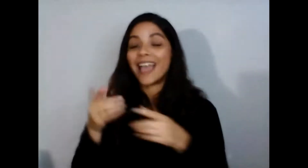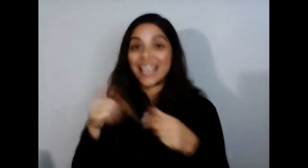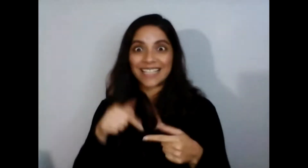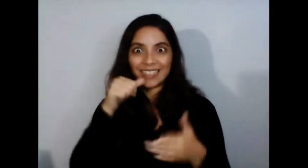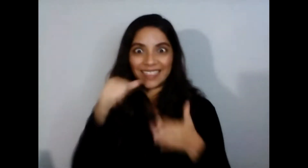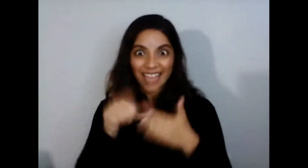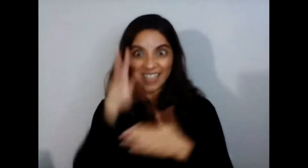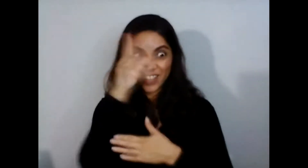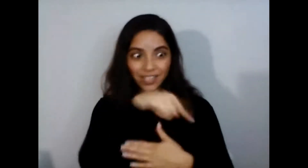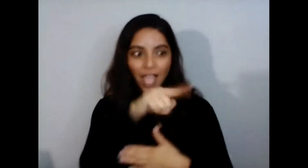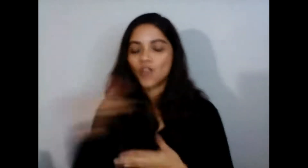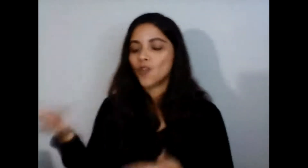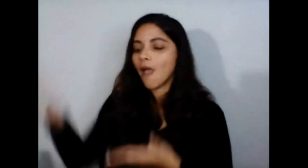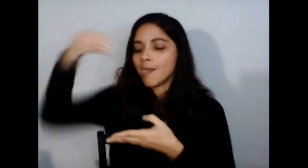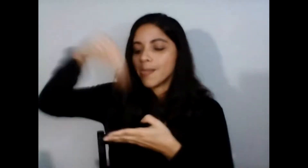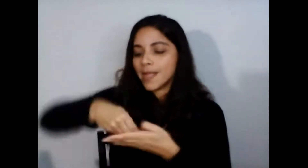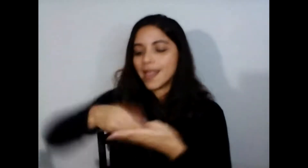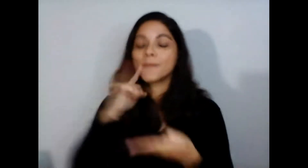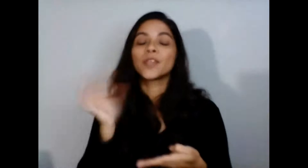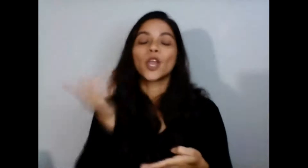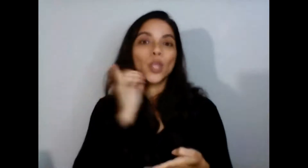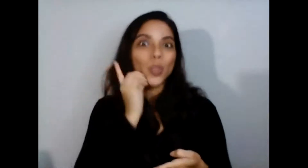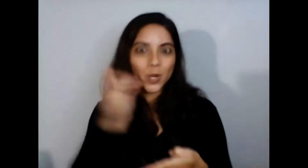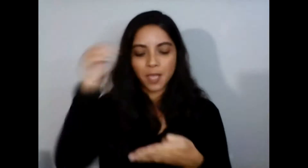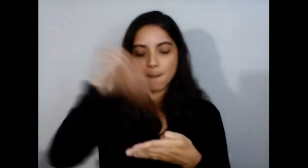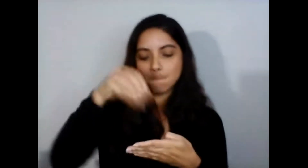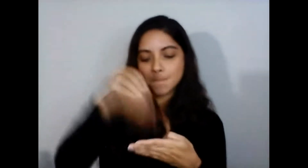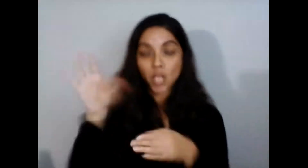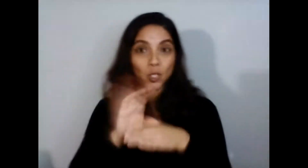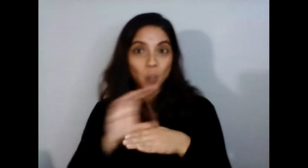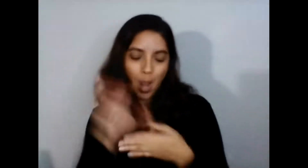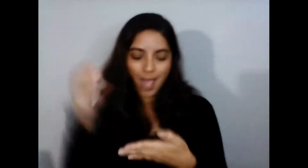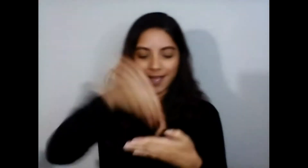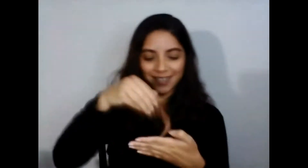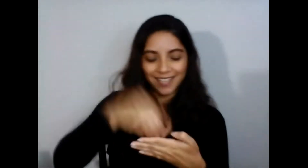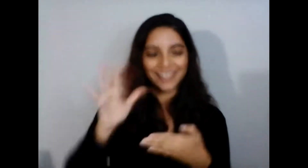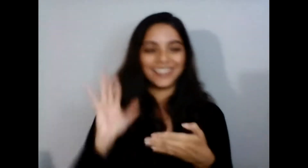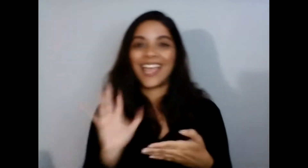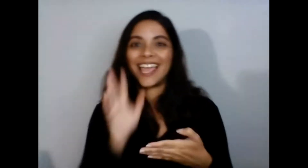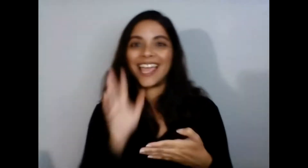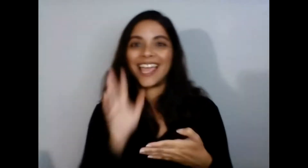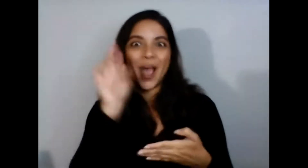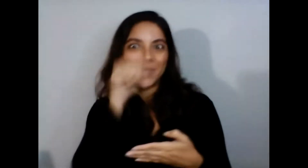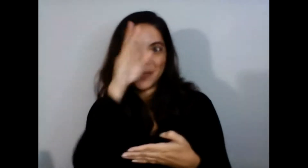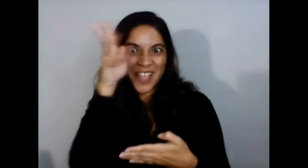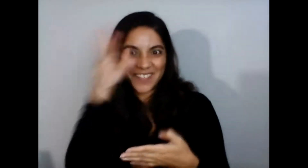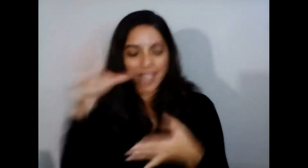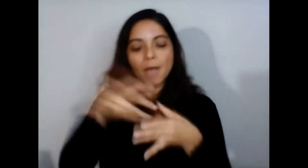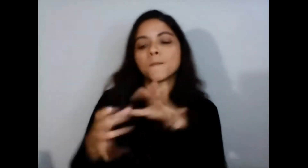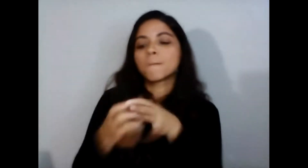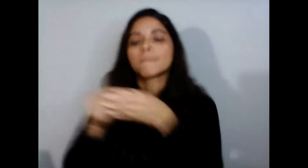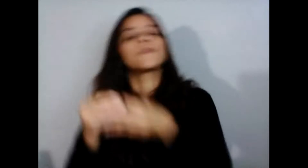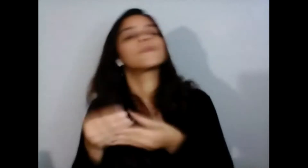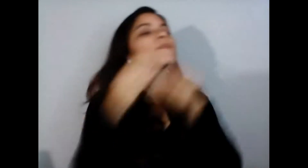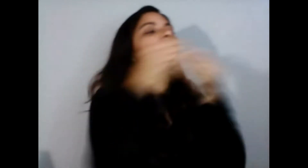paletita adicional a las cajitas de usda y que pudimos llevarlas en esta ocasión así